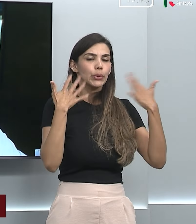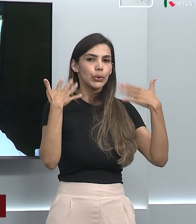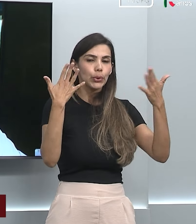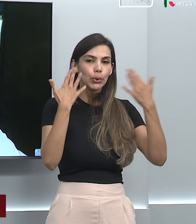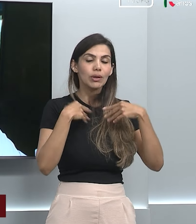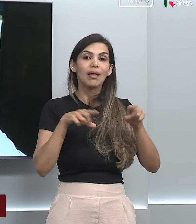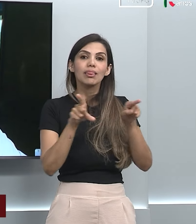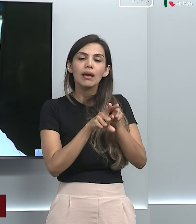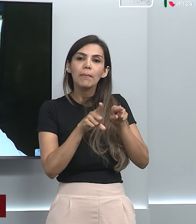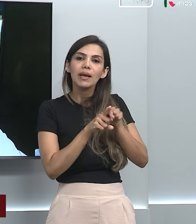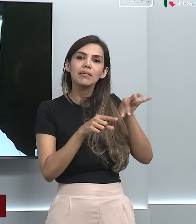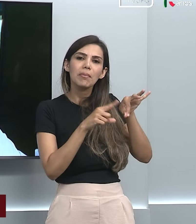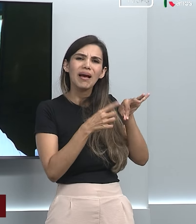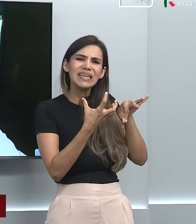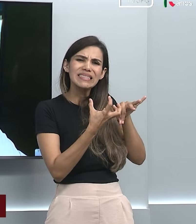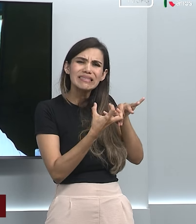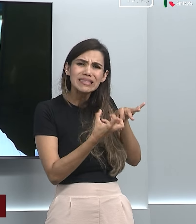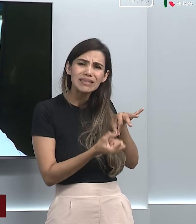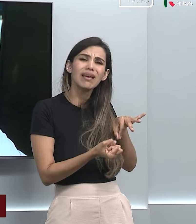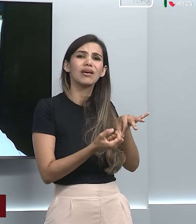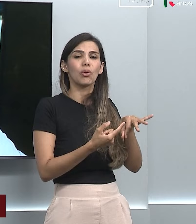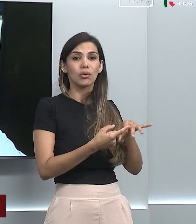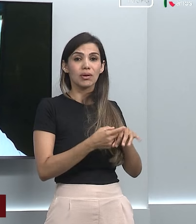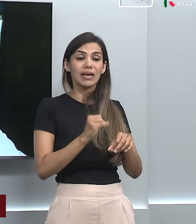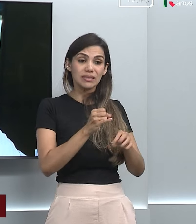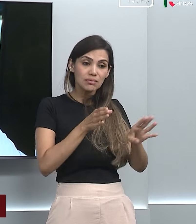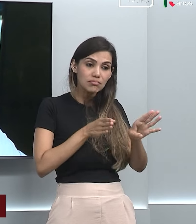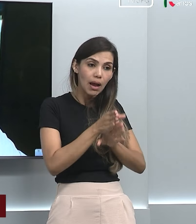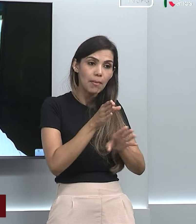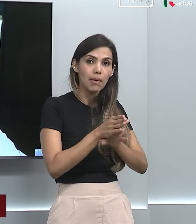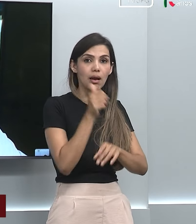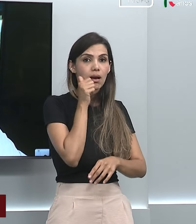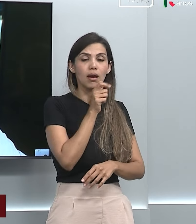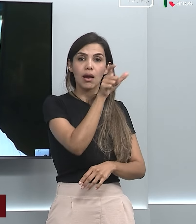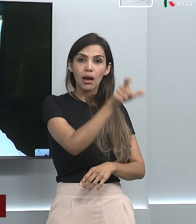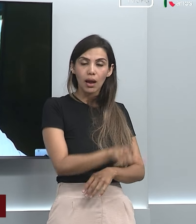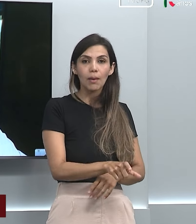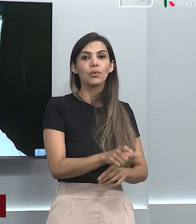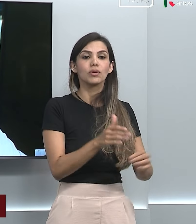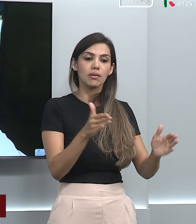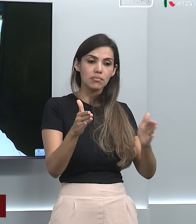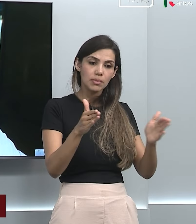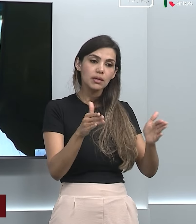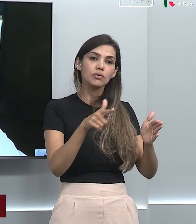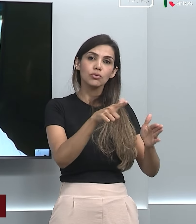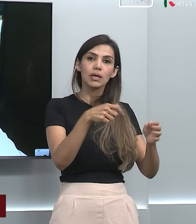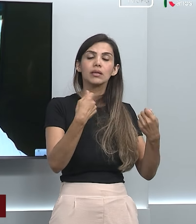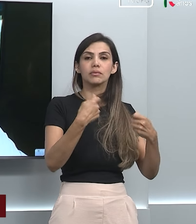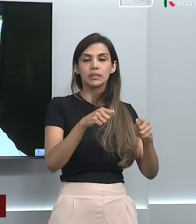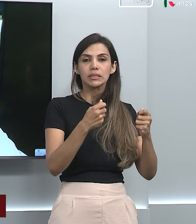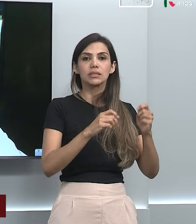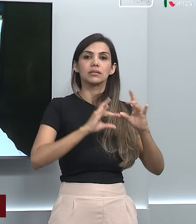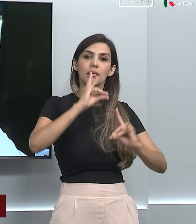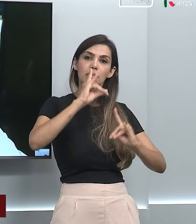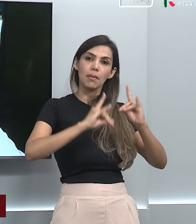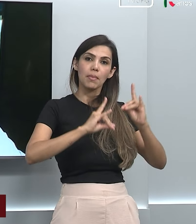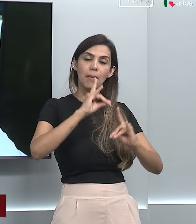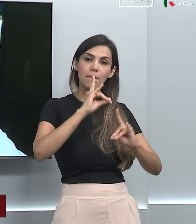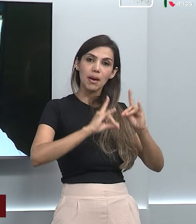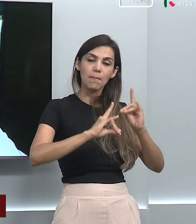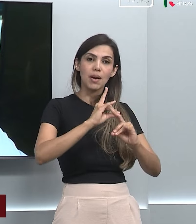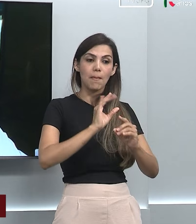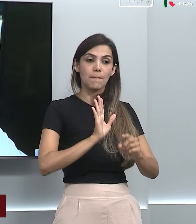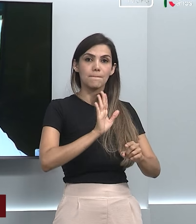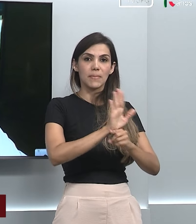quando indicado, o tratamento pilar na menopausa é a terapia estrogênica acompanhado